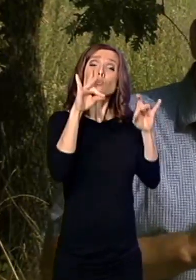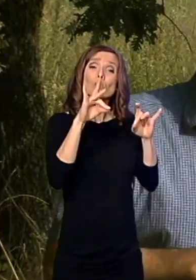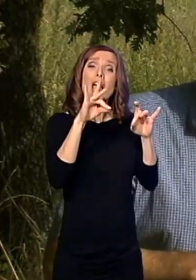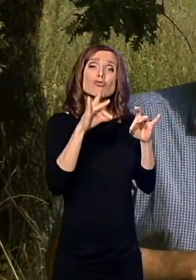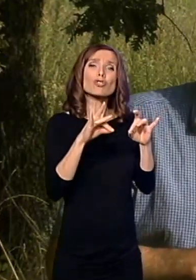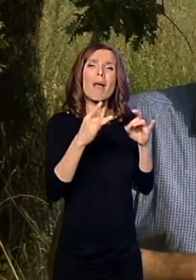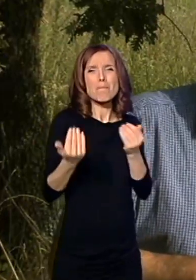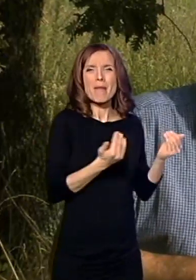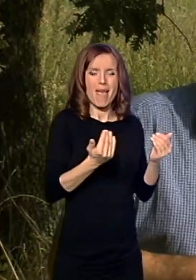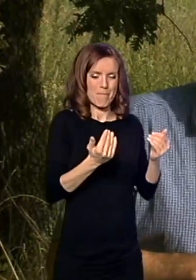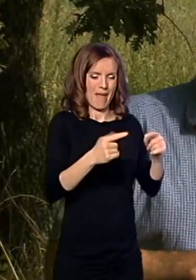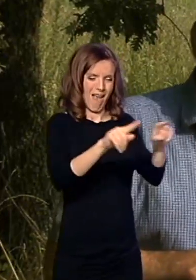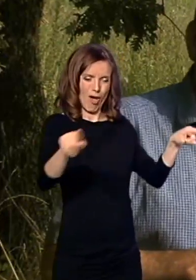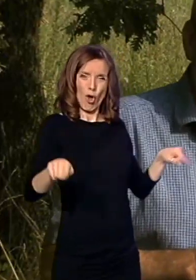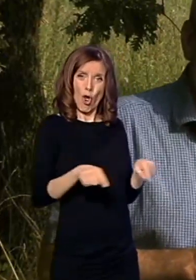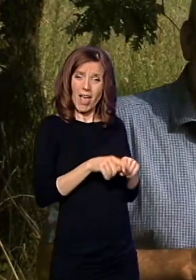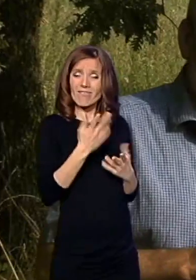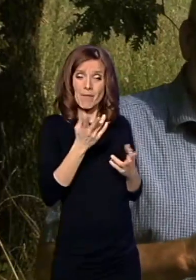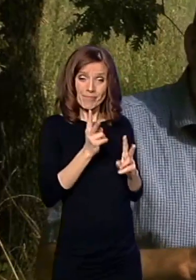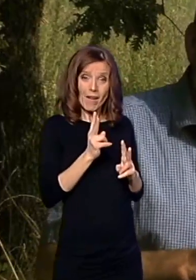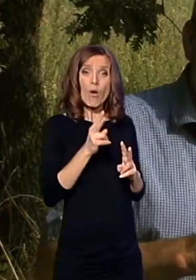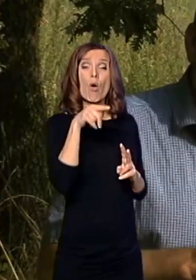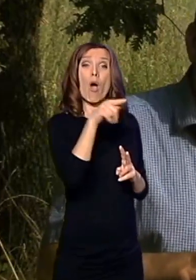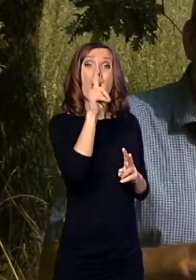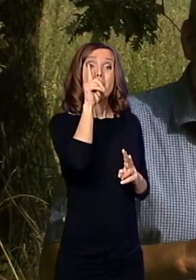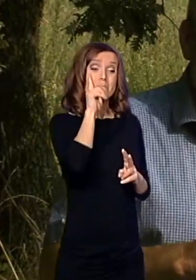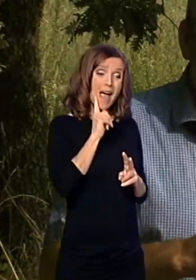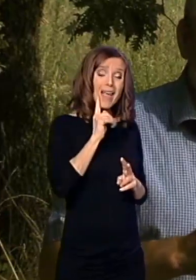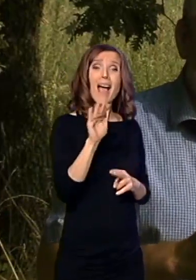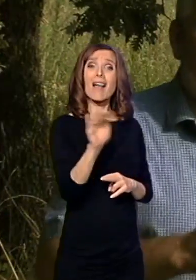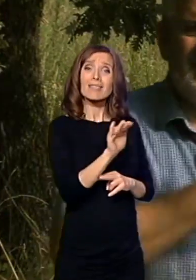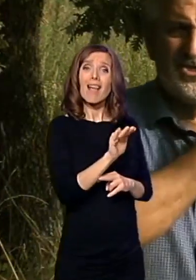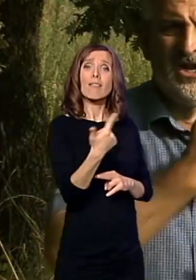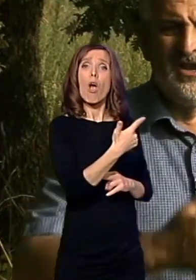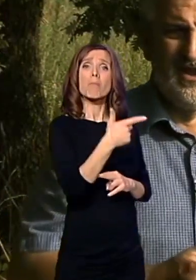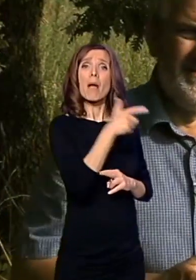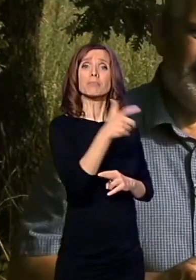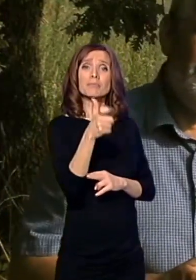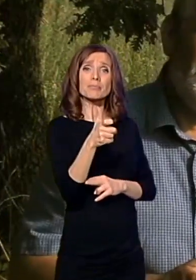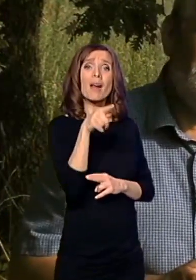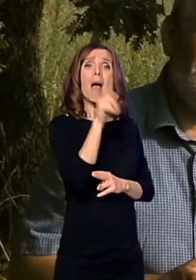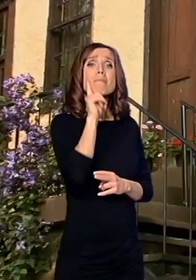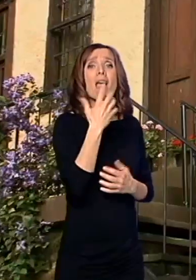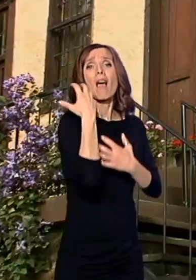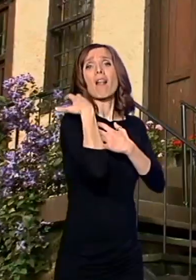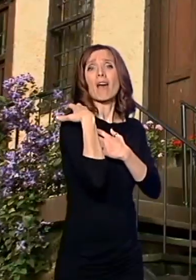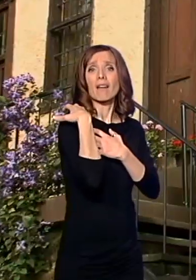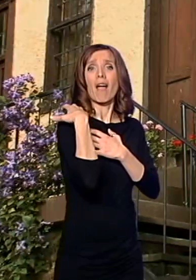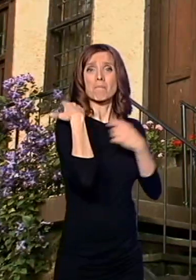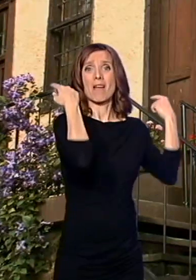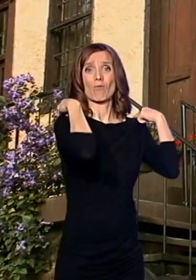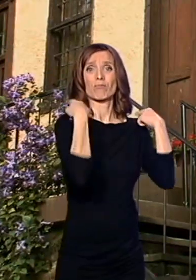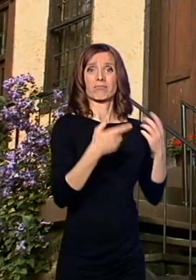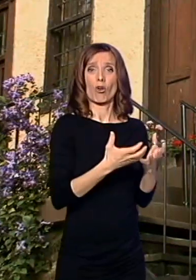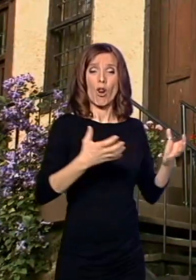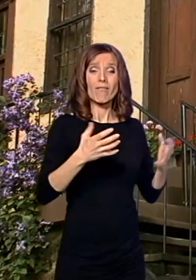zapravo dete je ubiveno, majka dete, a ovaj držala na ramenu ima. Ti streljani su